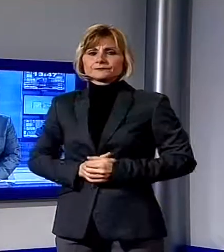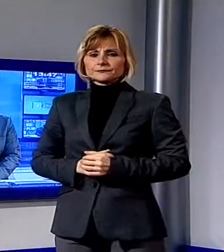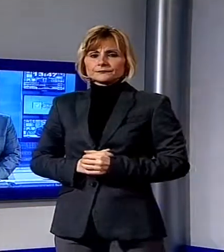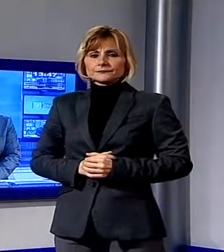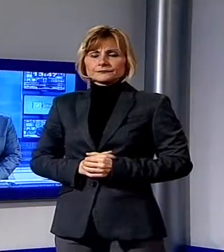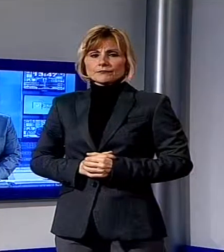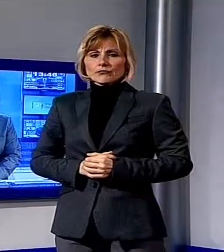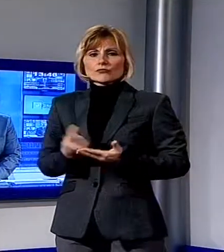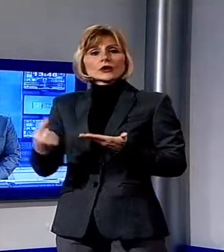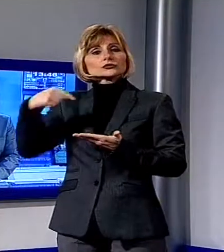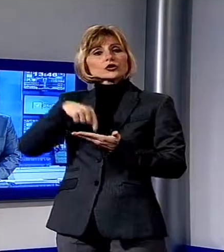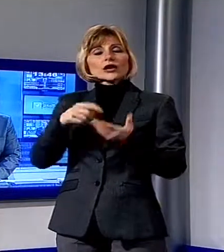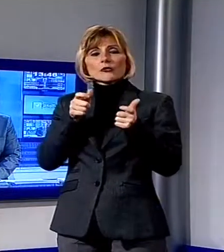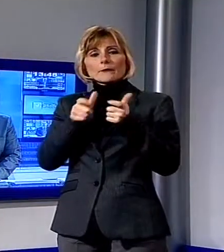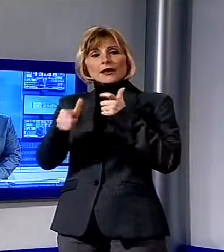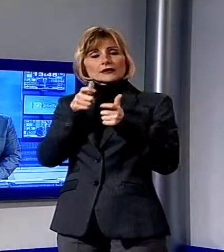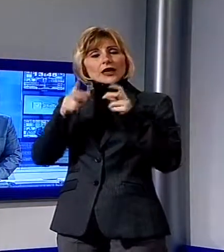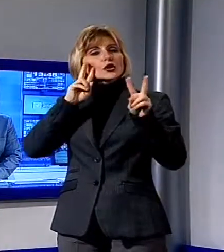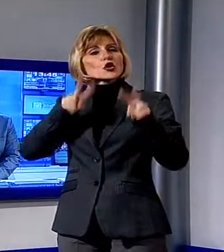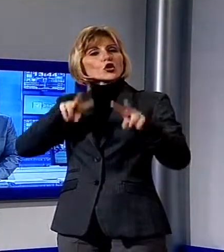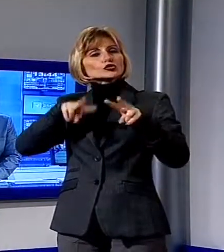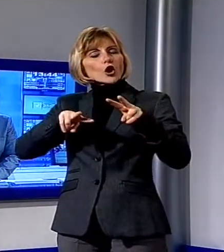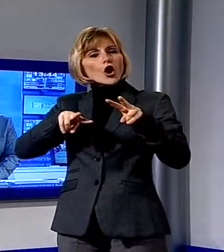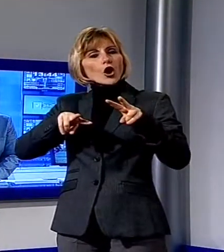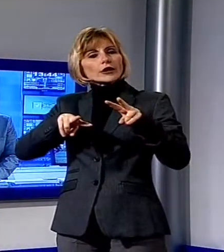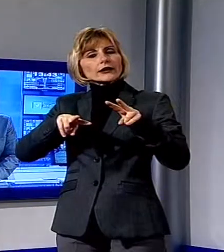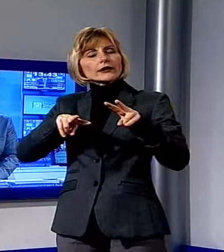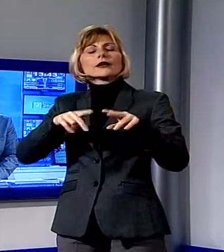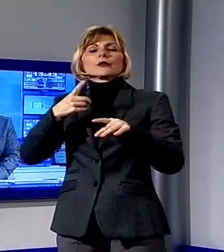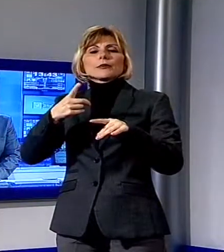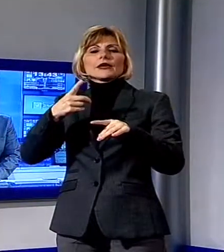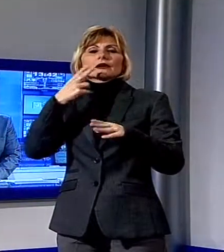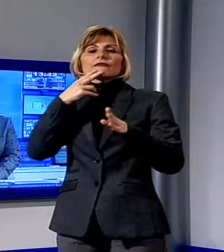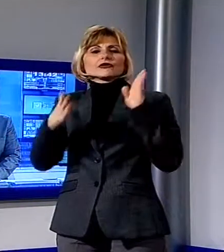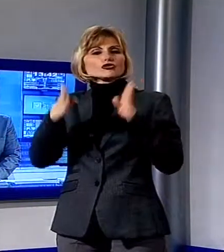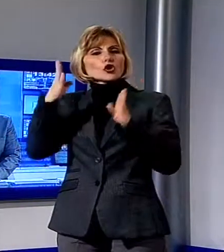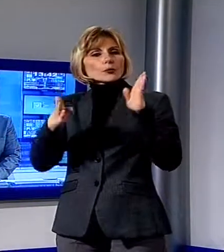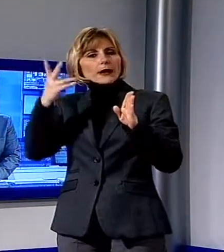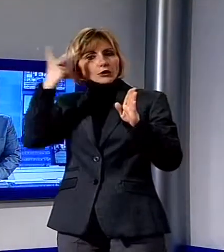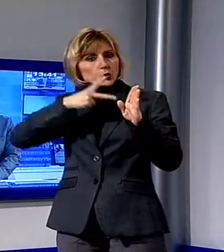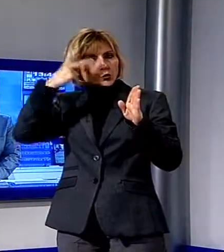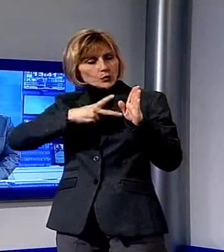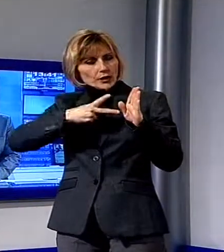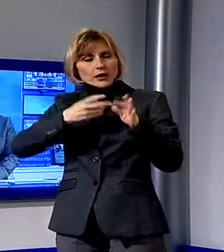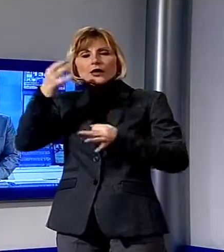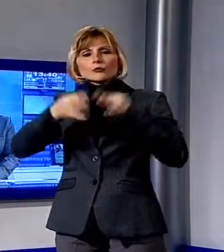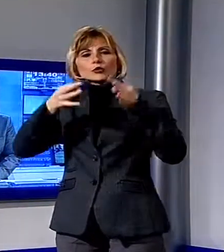Torniamo a parlare adesso degli accertamenti avviati dalla Procura di Lucca sulla Polizia Municipale di Lucca.